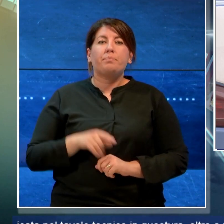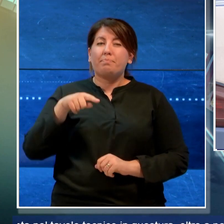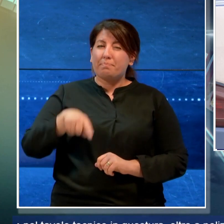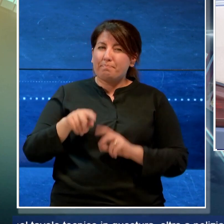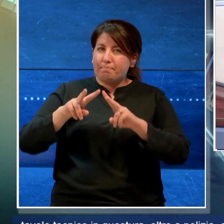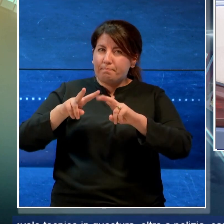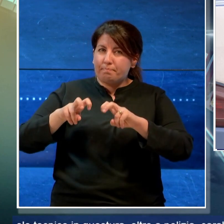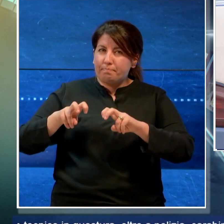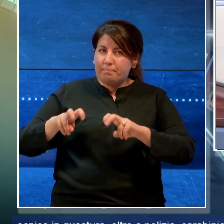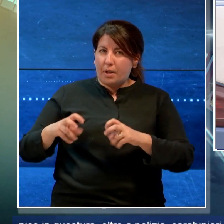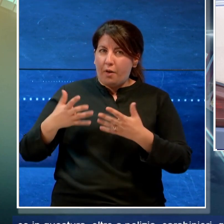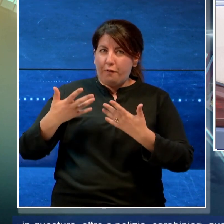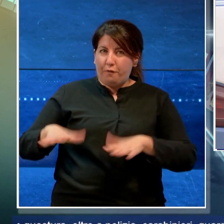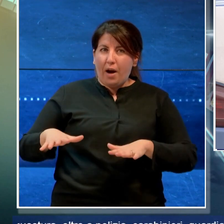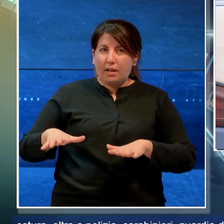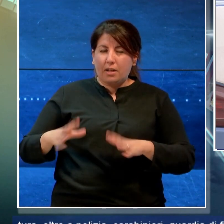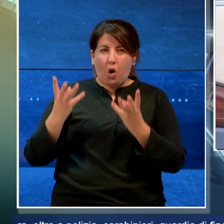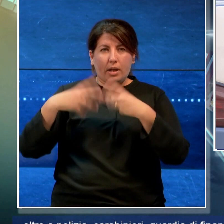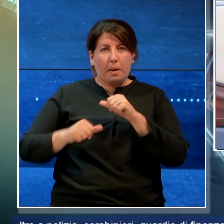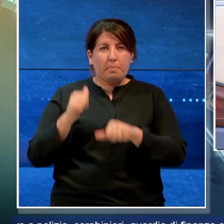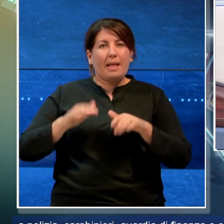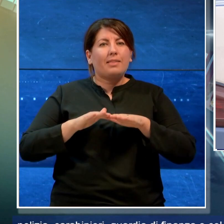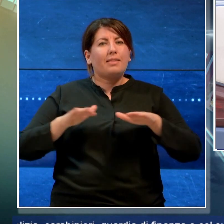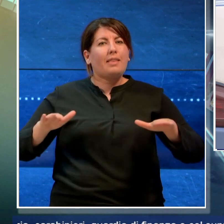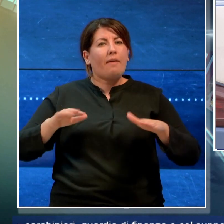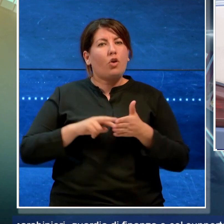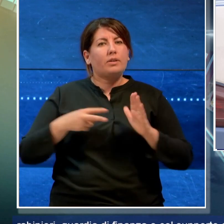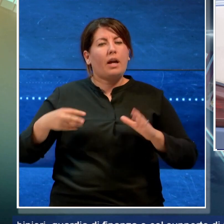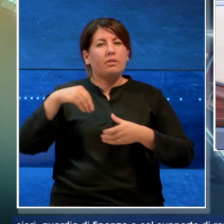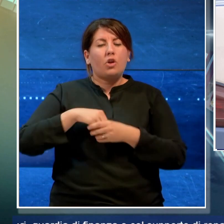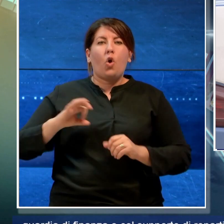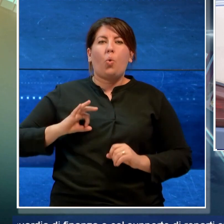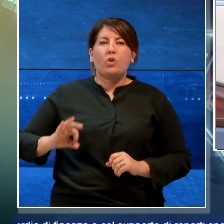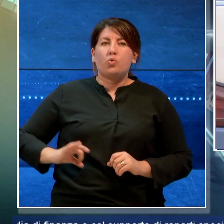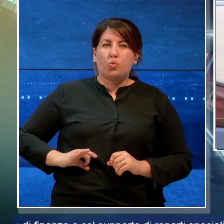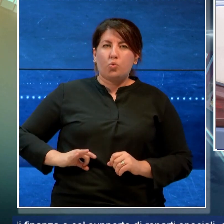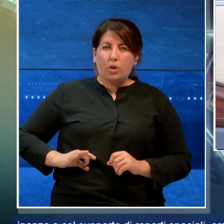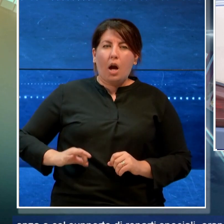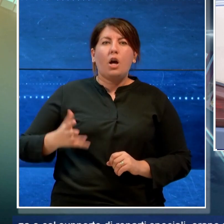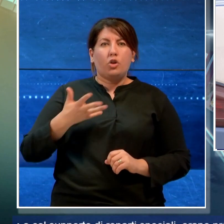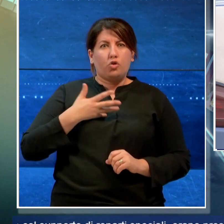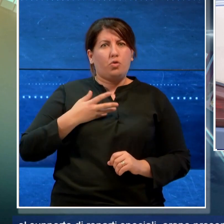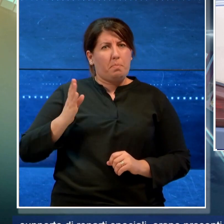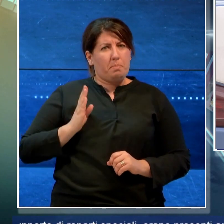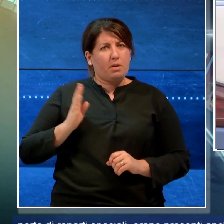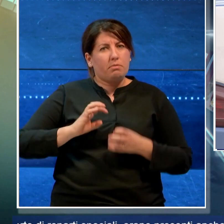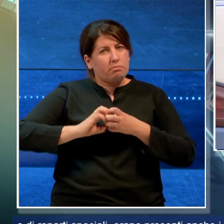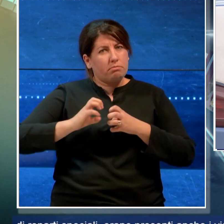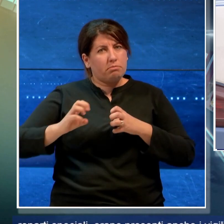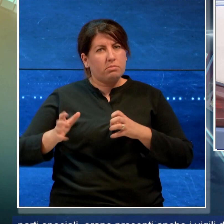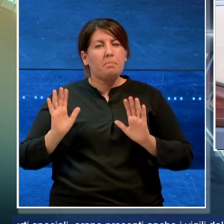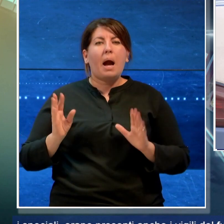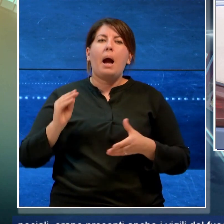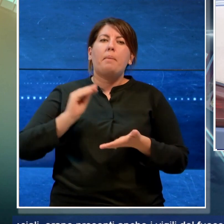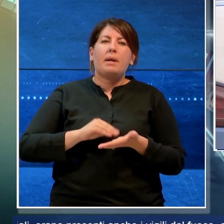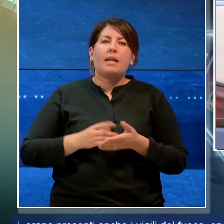pianificata nel tavolo tecnico in questura oltre alle forze dell'ordine erano presenti anche